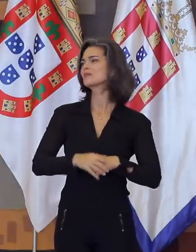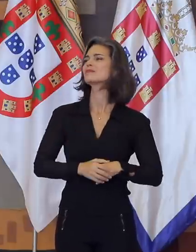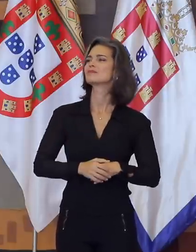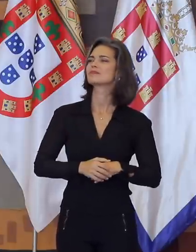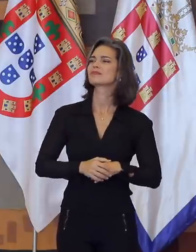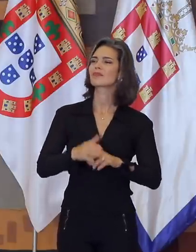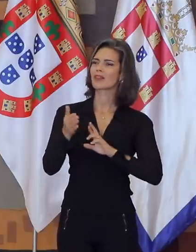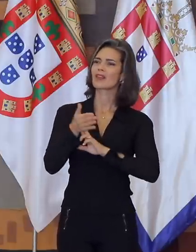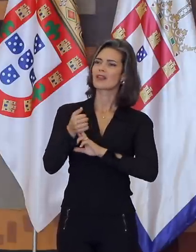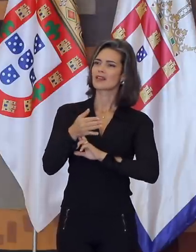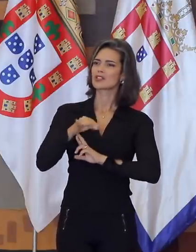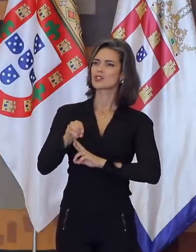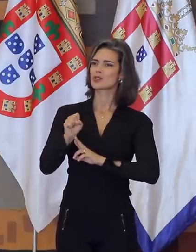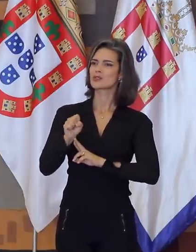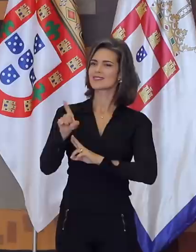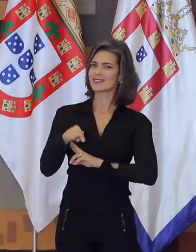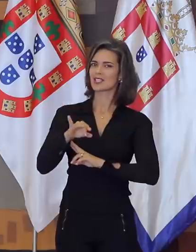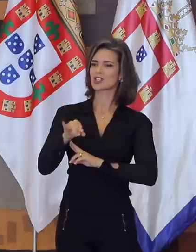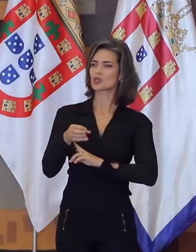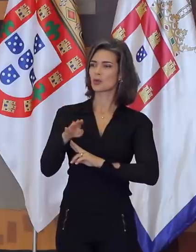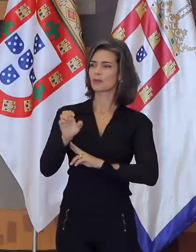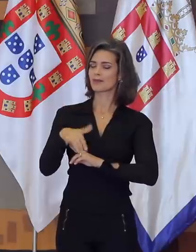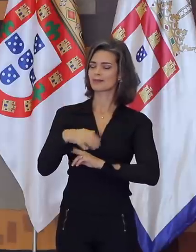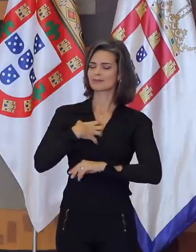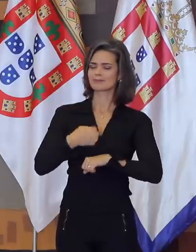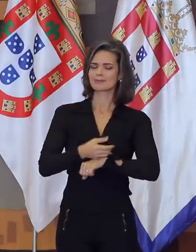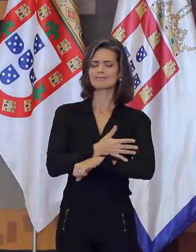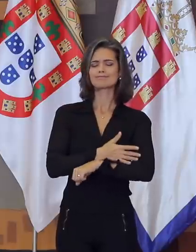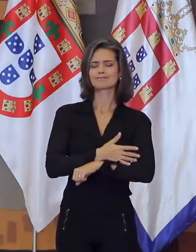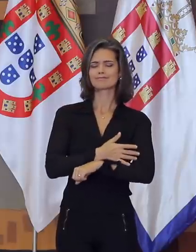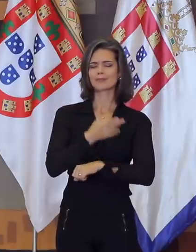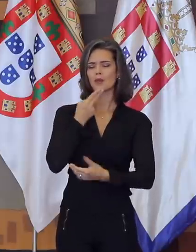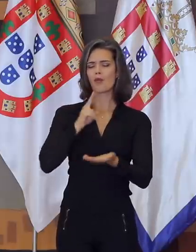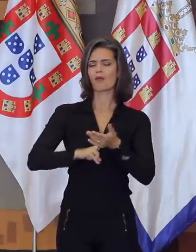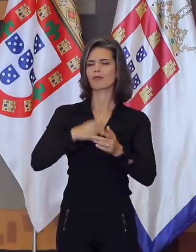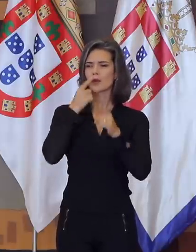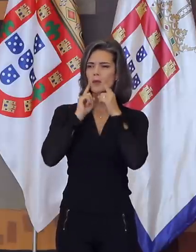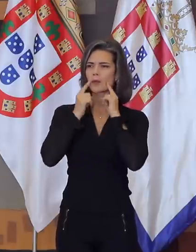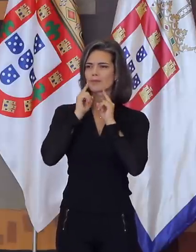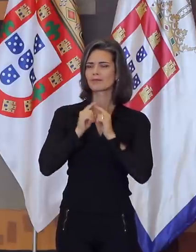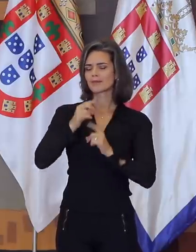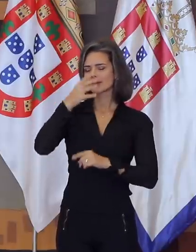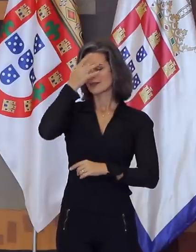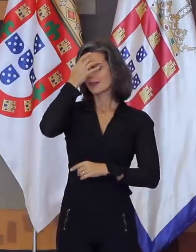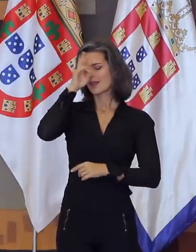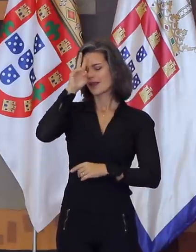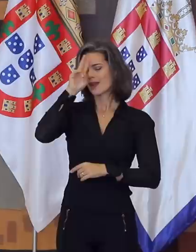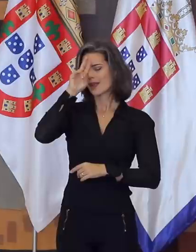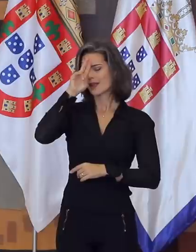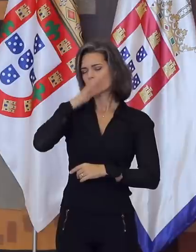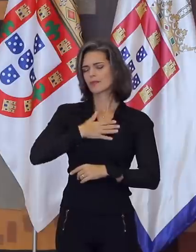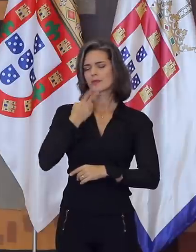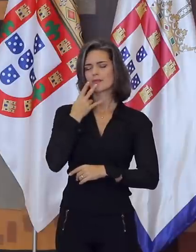embaixador José Jobim. Emoção que, confesso, levou-me às lágrimas, enquanto se atropelavam na minha memória lembranças do meu